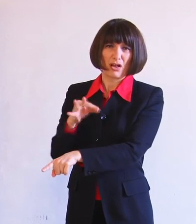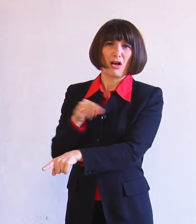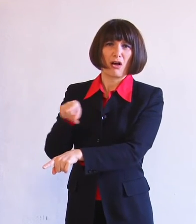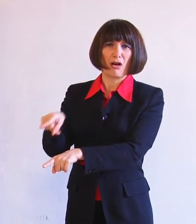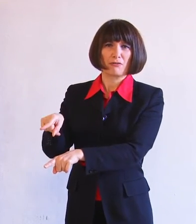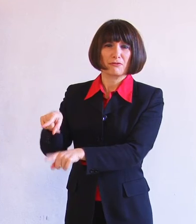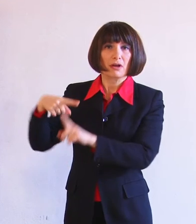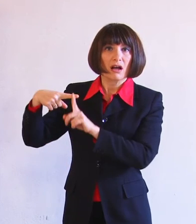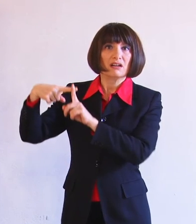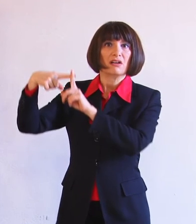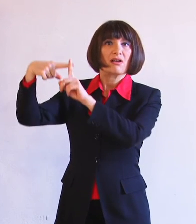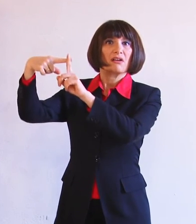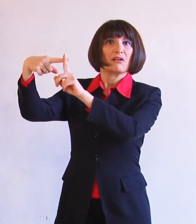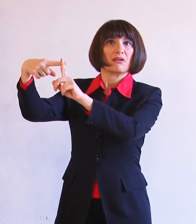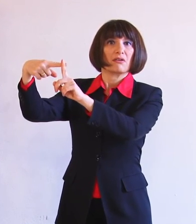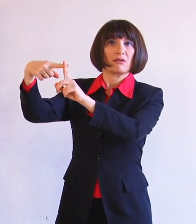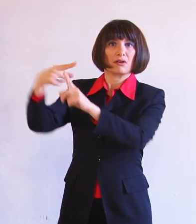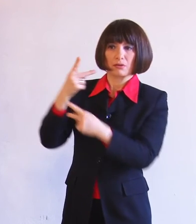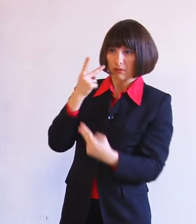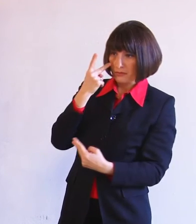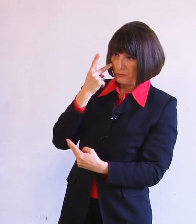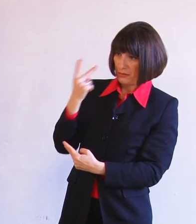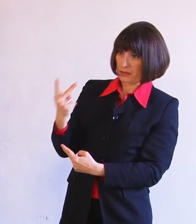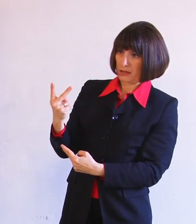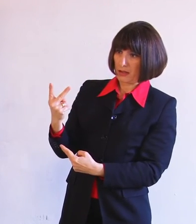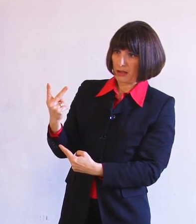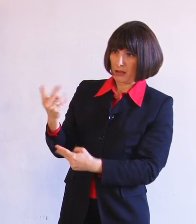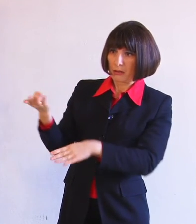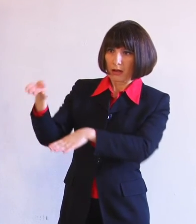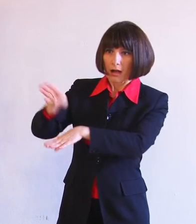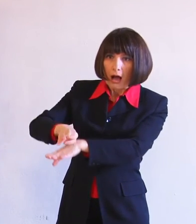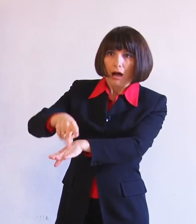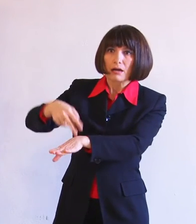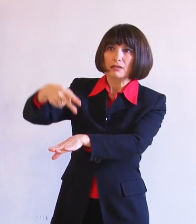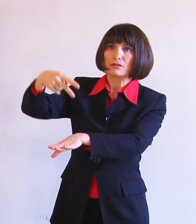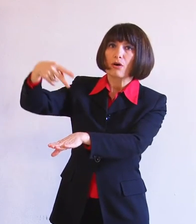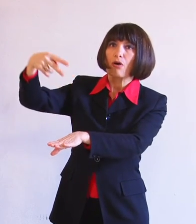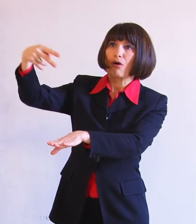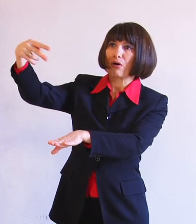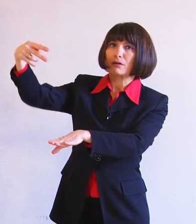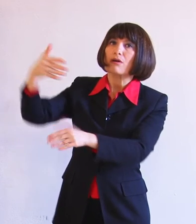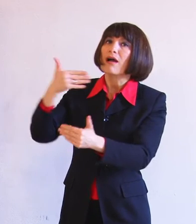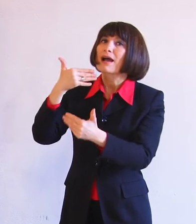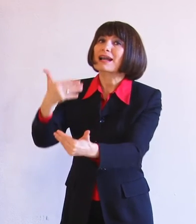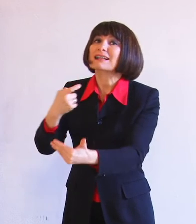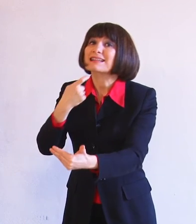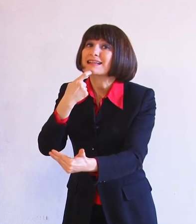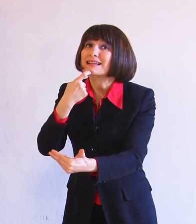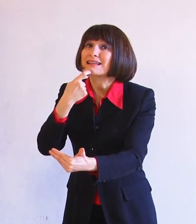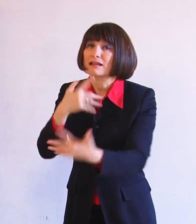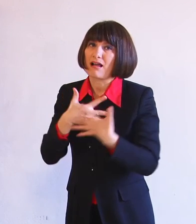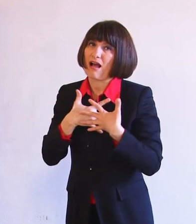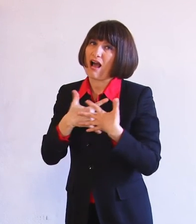crocifisso, lo vediamo anche risorto grazie alla forza dell'amore,